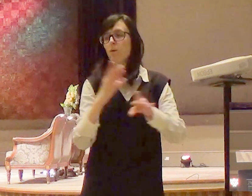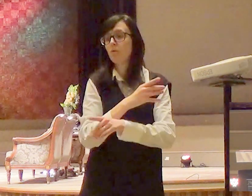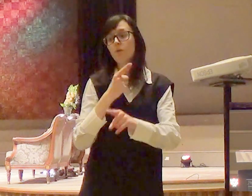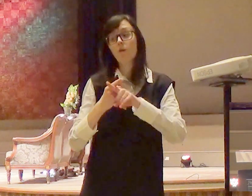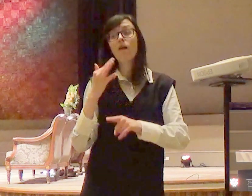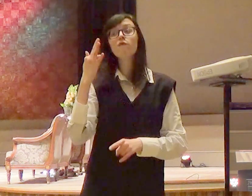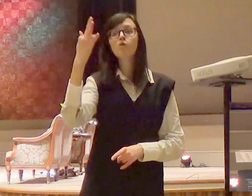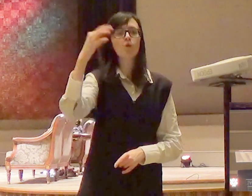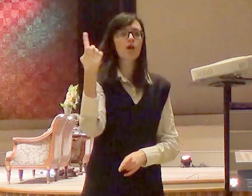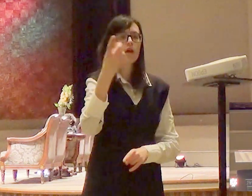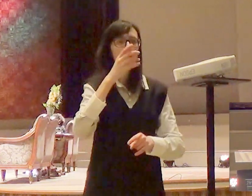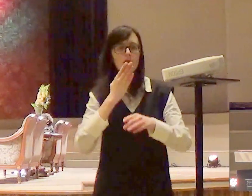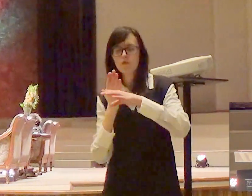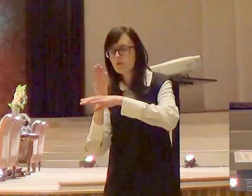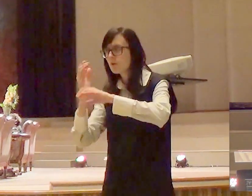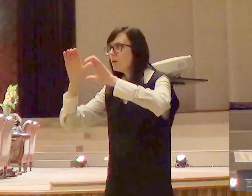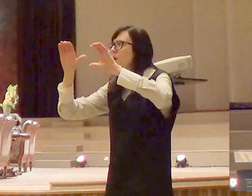que nos apresentar diante do todo poderoso